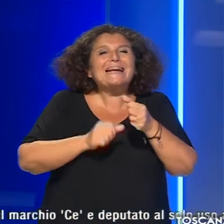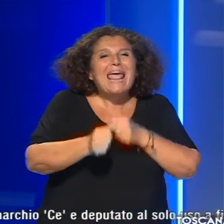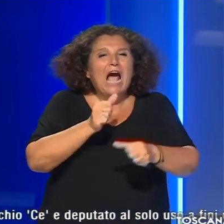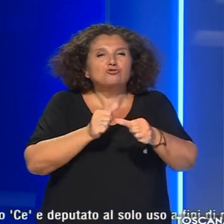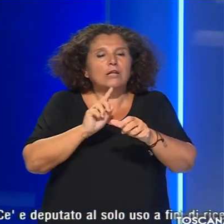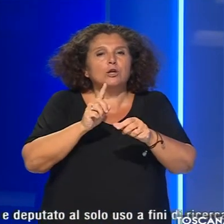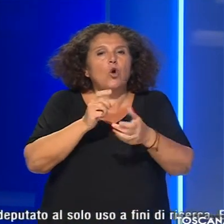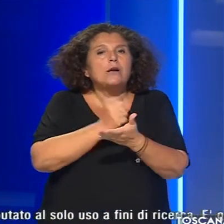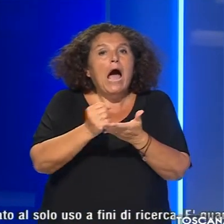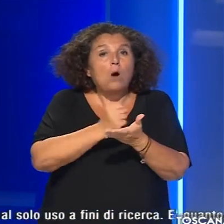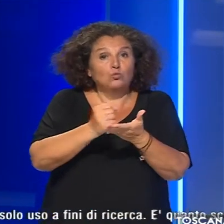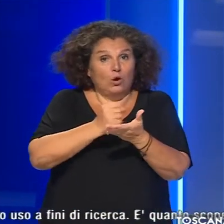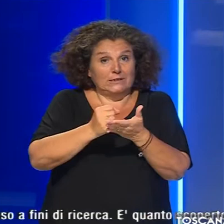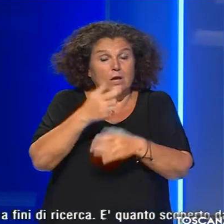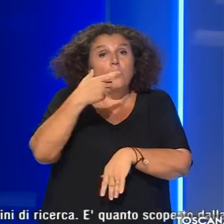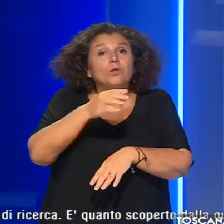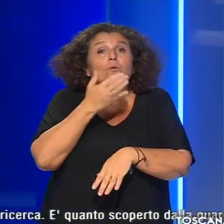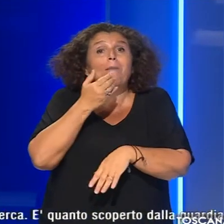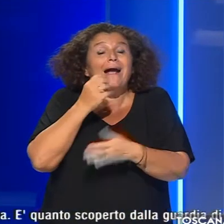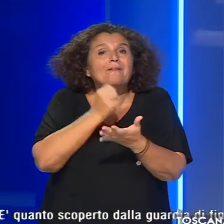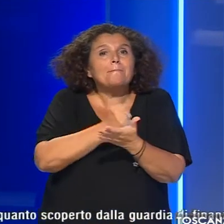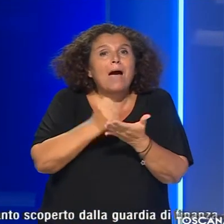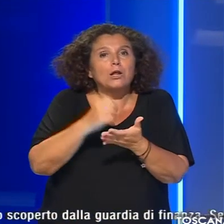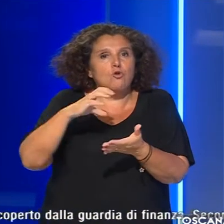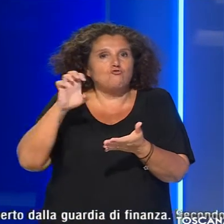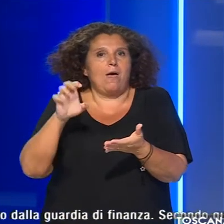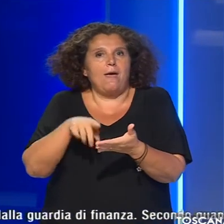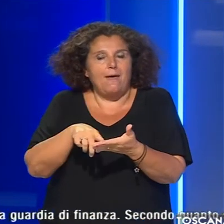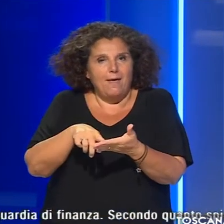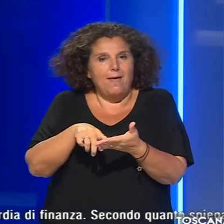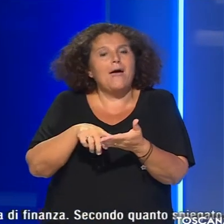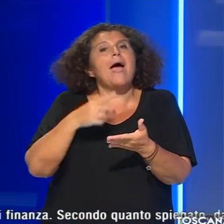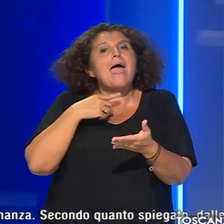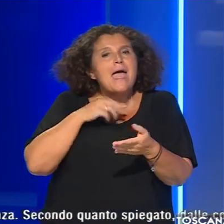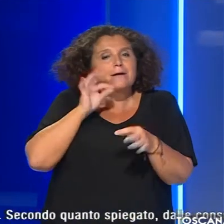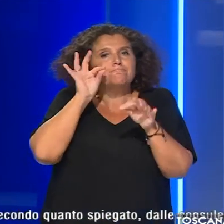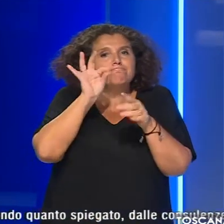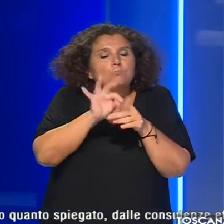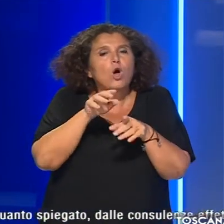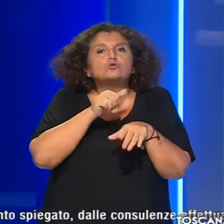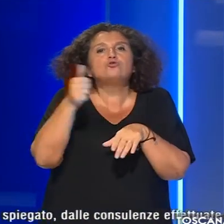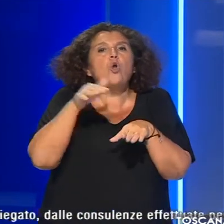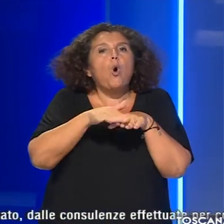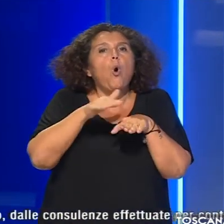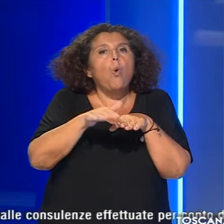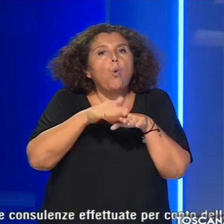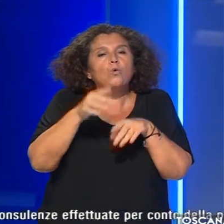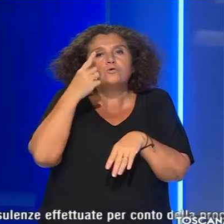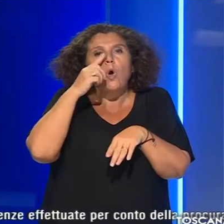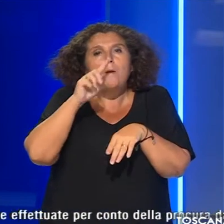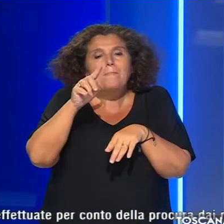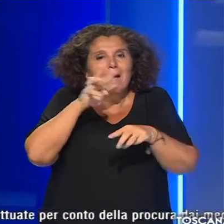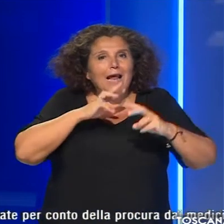autorizzato poiché privo del marchio C'è e deputato al solo uso ai fini di